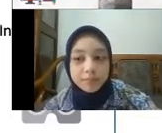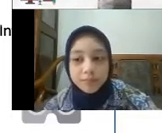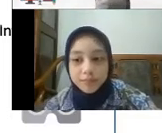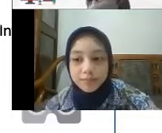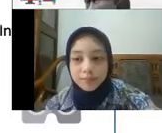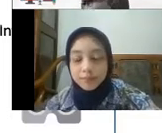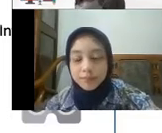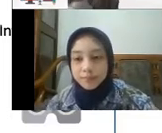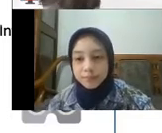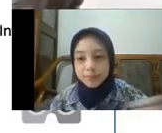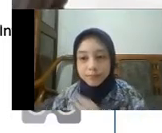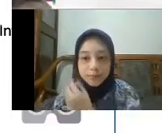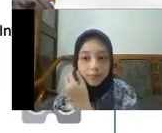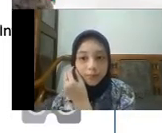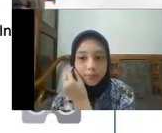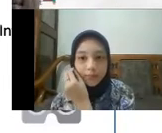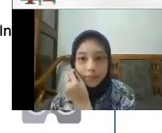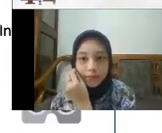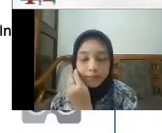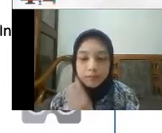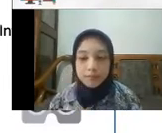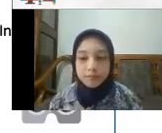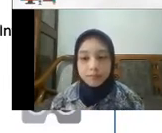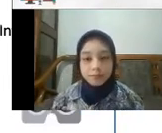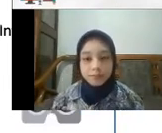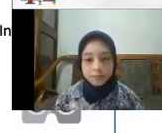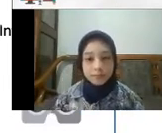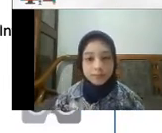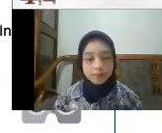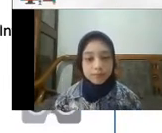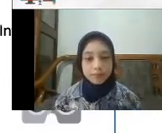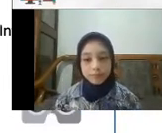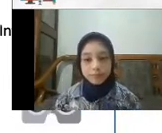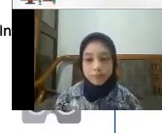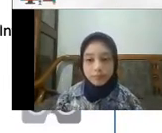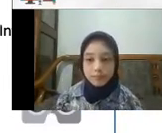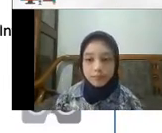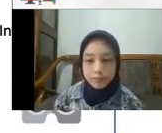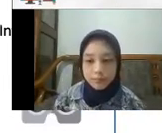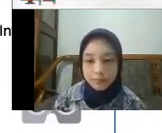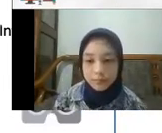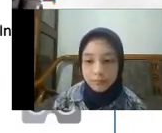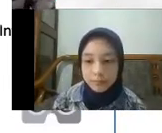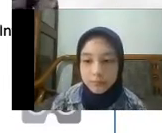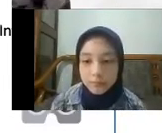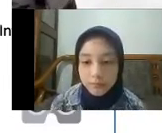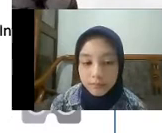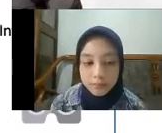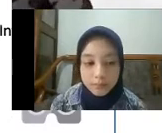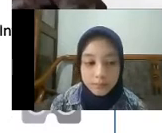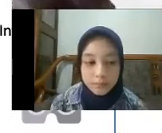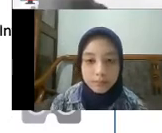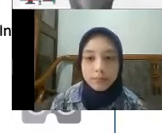Anak-anak sekarang Harusnya bisa lebih kreatif Untuk mengoptimalkan penggunaan internet